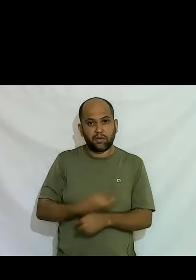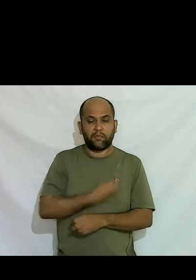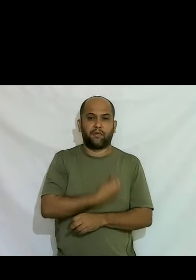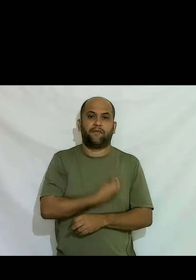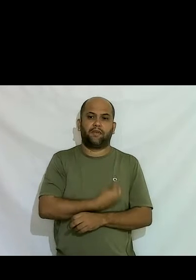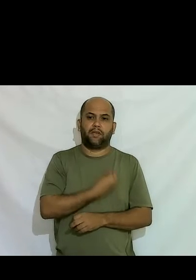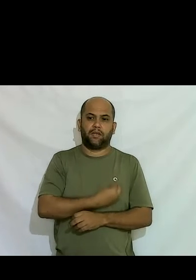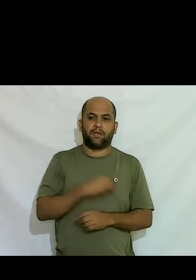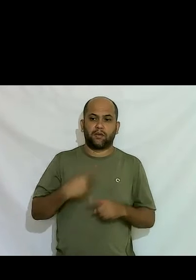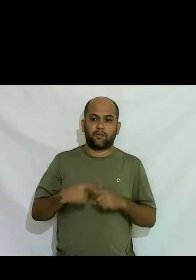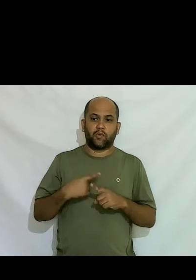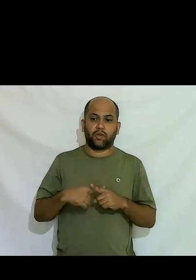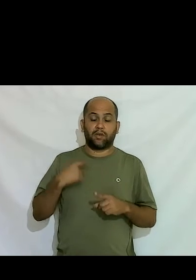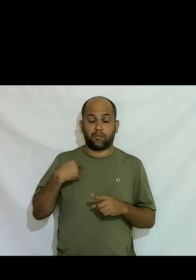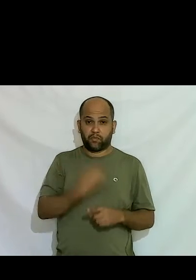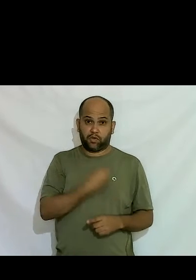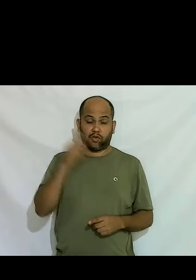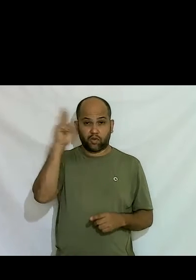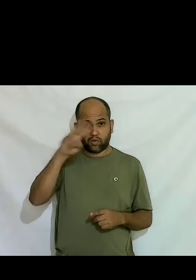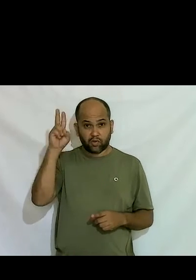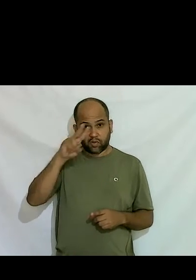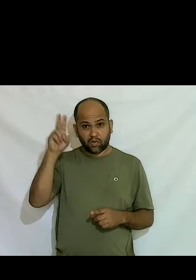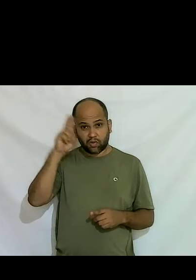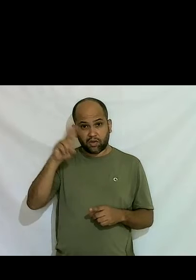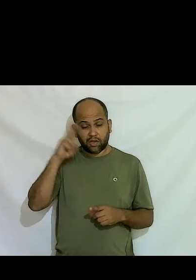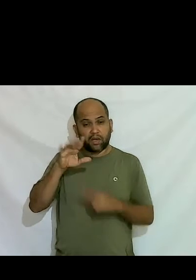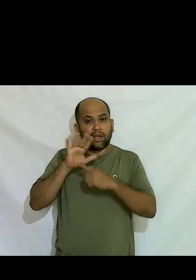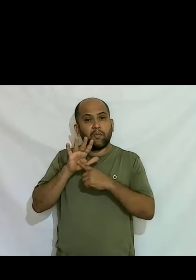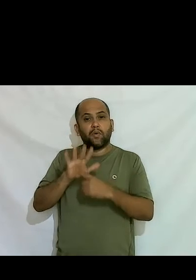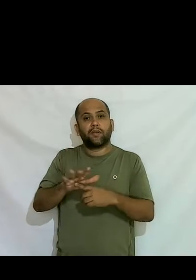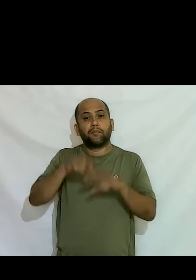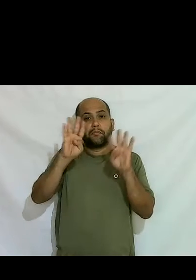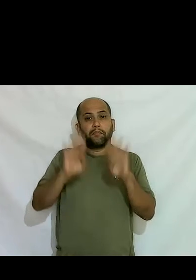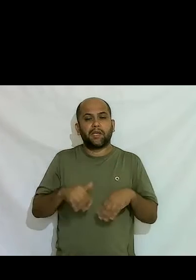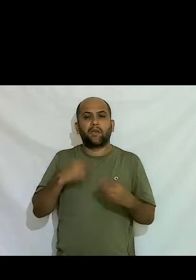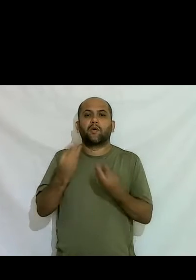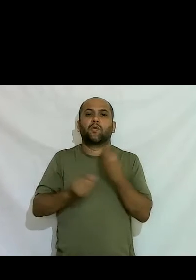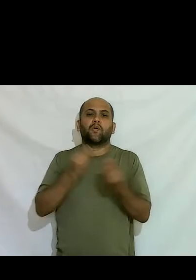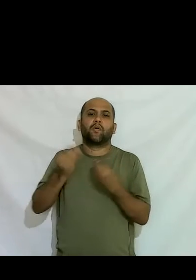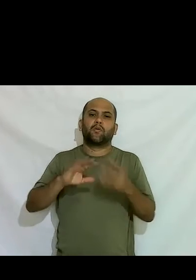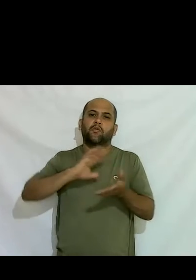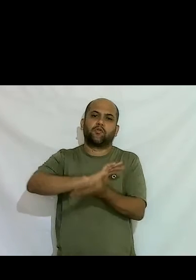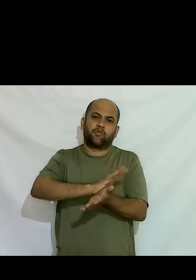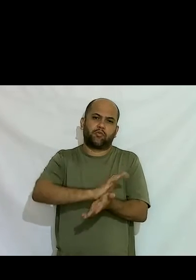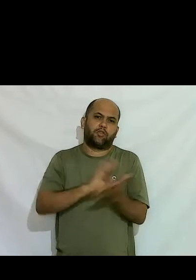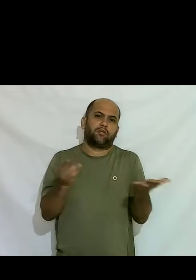porque a minha história ela ilustra muito bem como que o preconceito atua